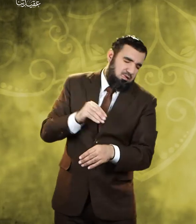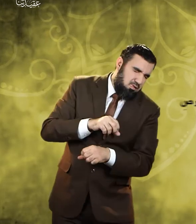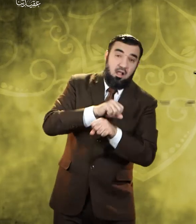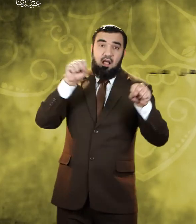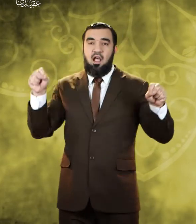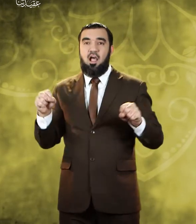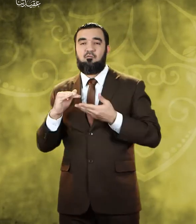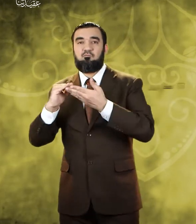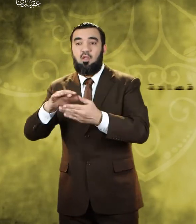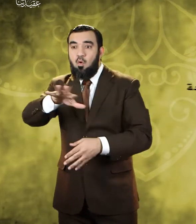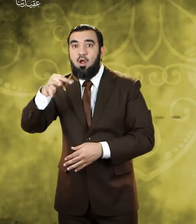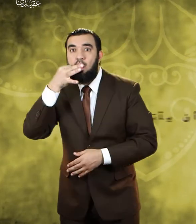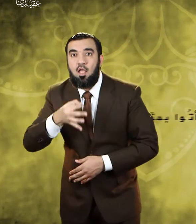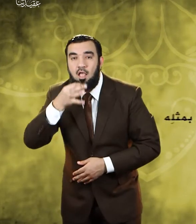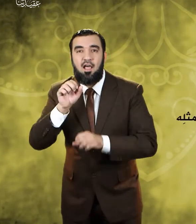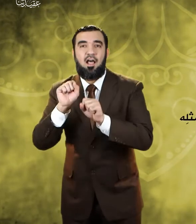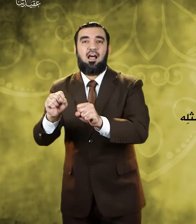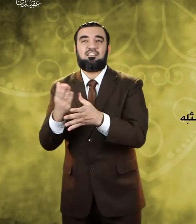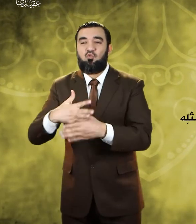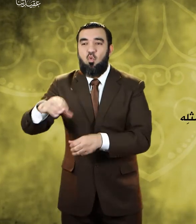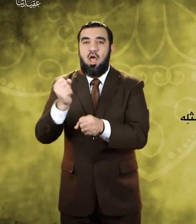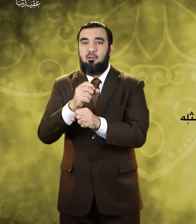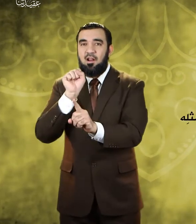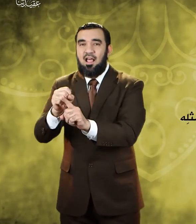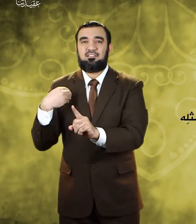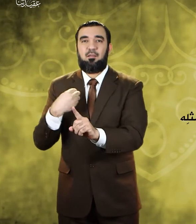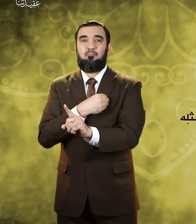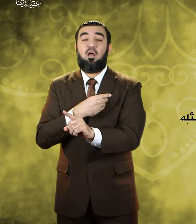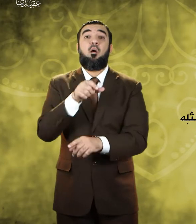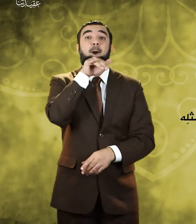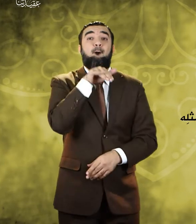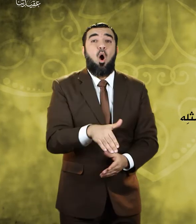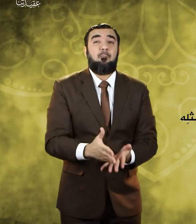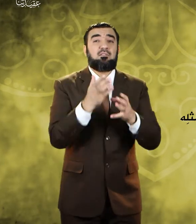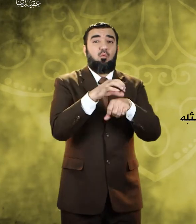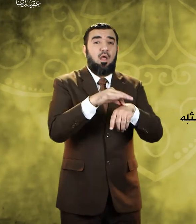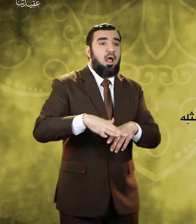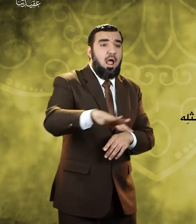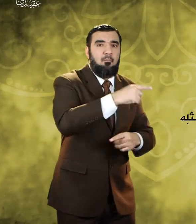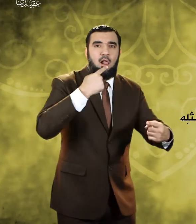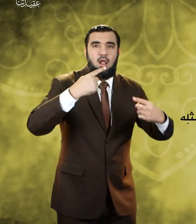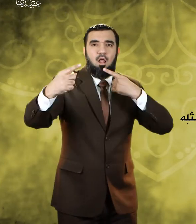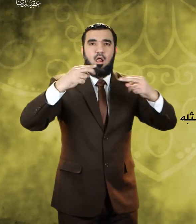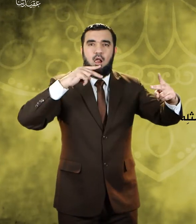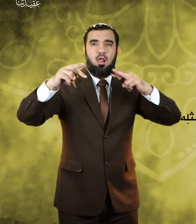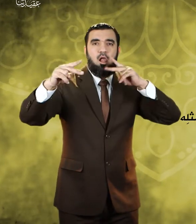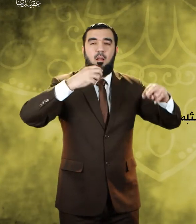وإحياء الموتى وقوم محمد صلى الله عليه وسلم كانوا أهل